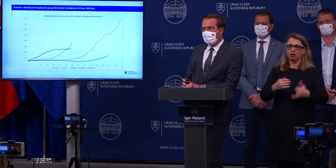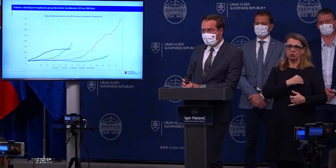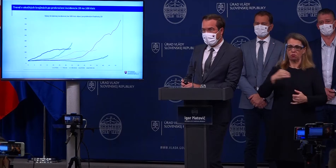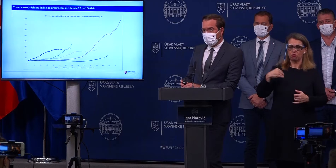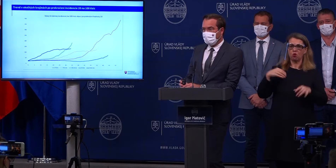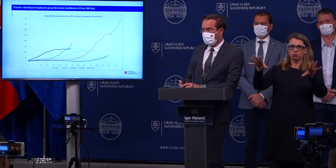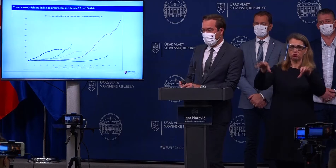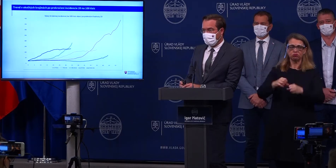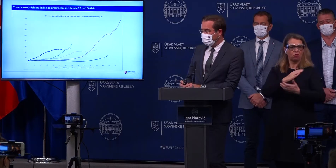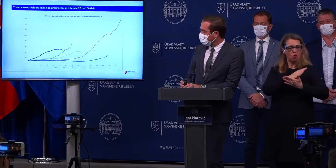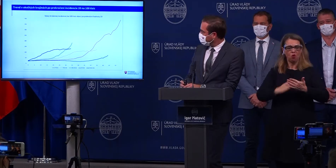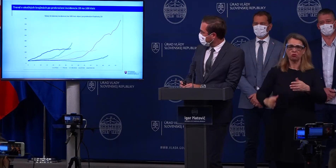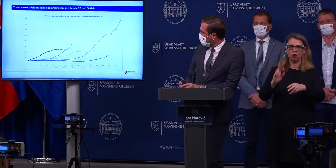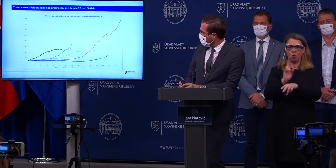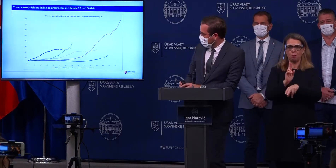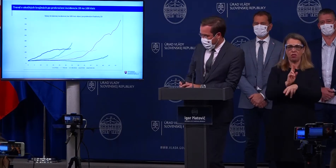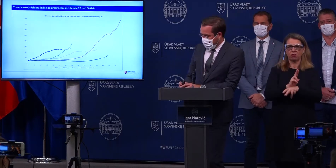radikálne opatrenia.